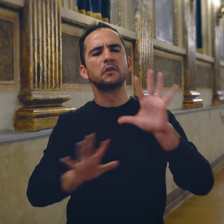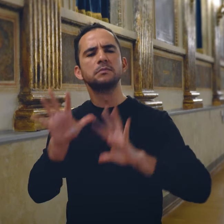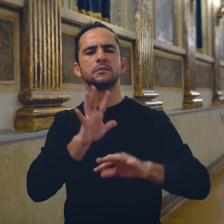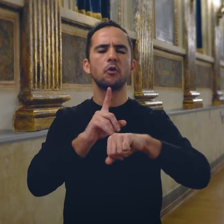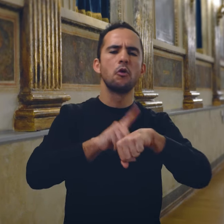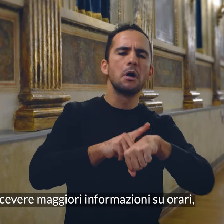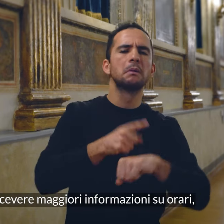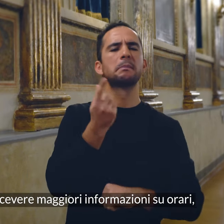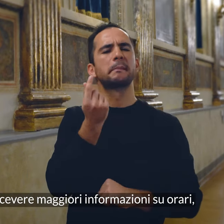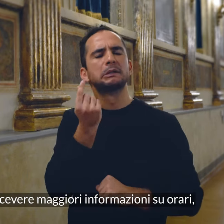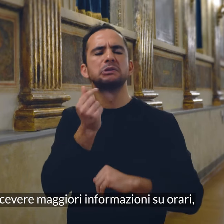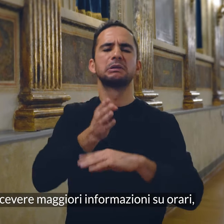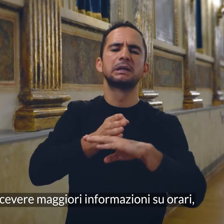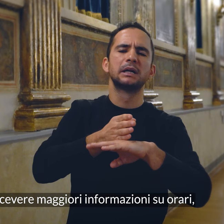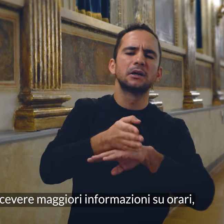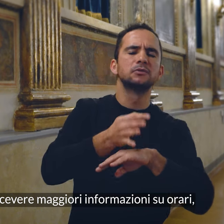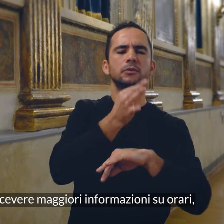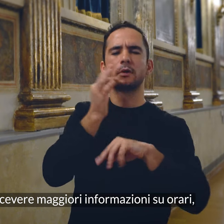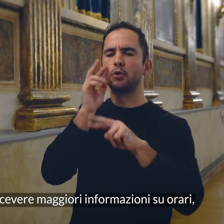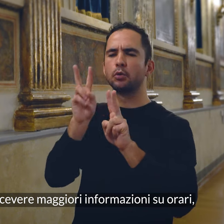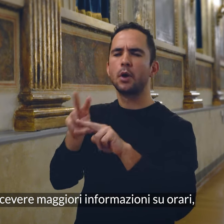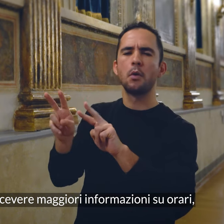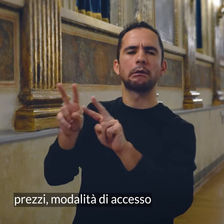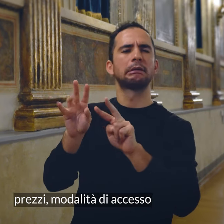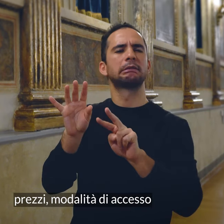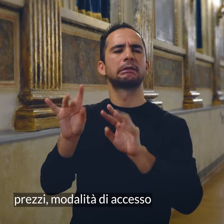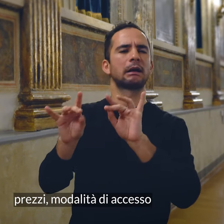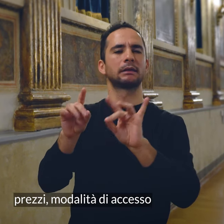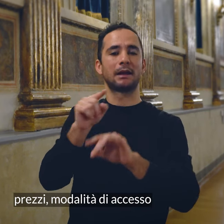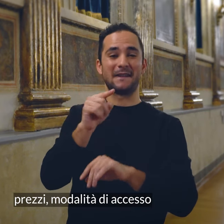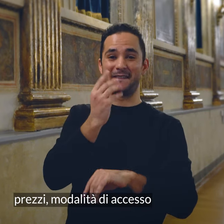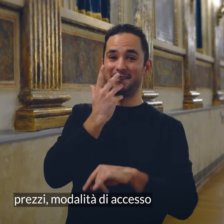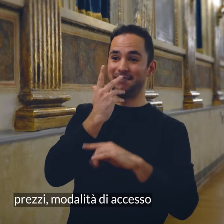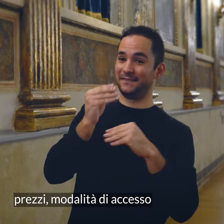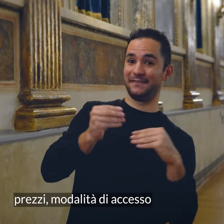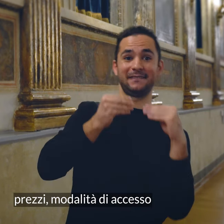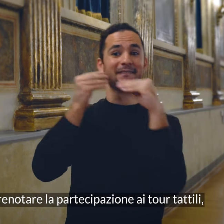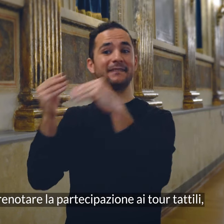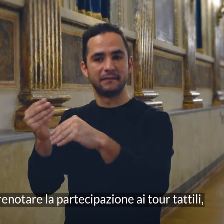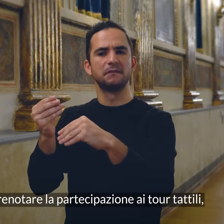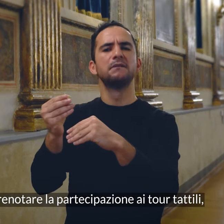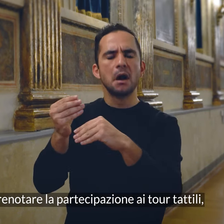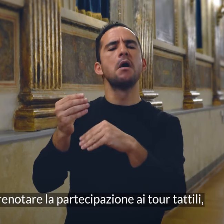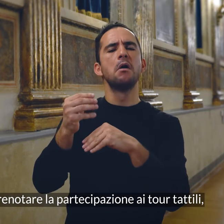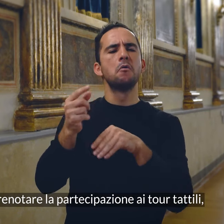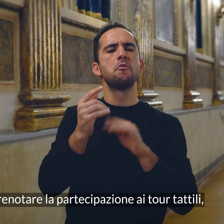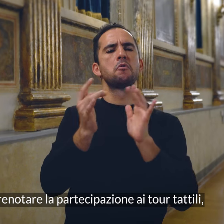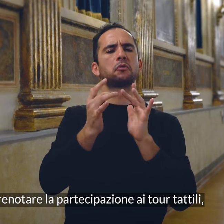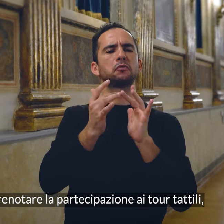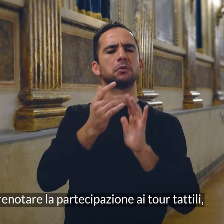Per ricevere maggiori informazioni su orari, prezzi e modalità di accesso e per prenotare la partecipazione ai tour